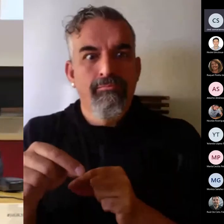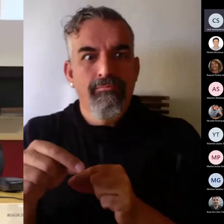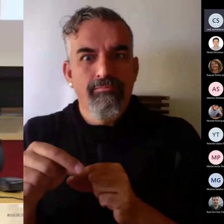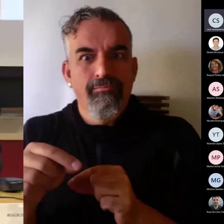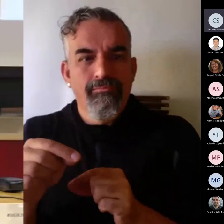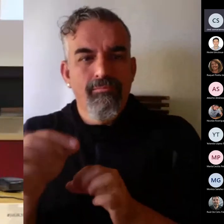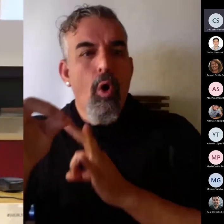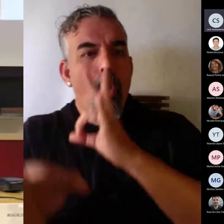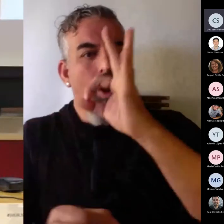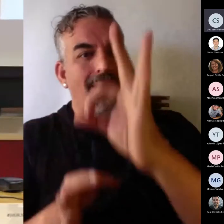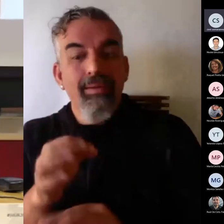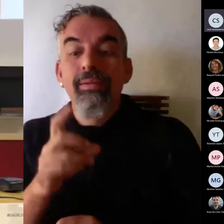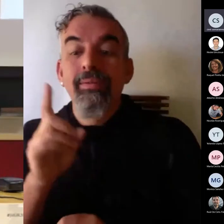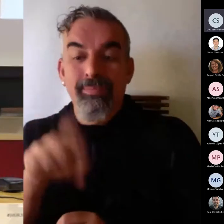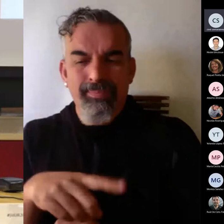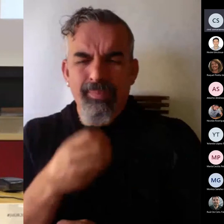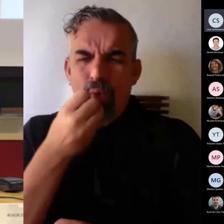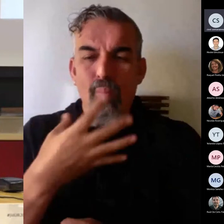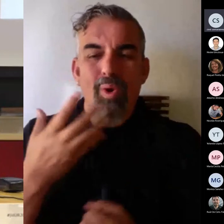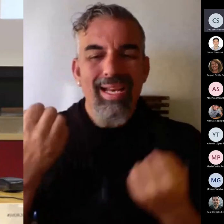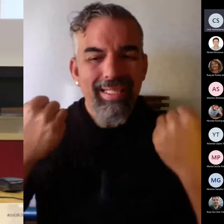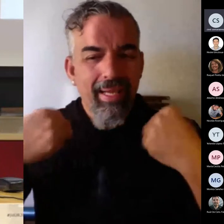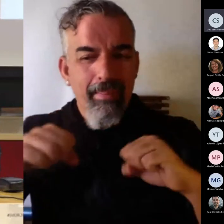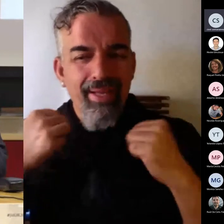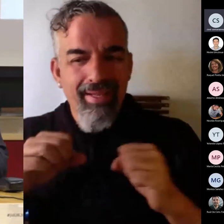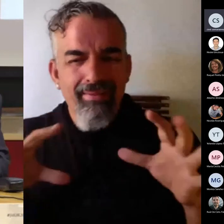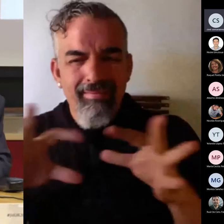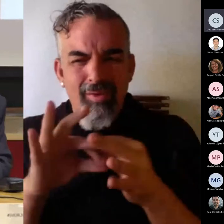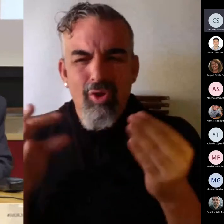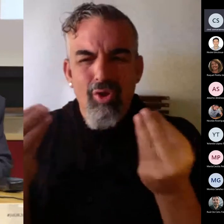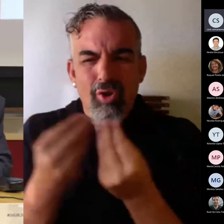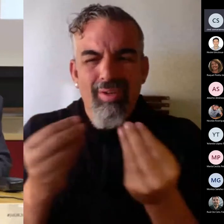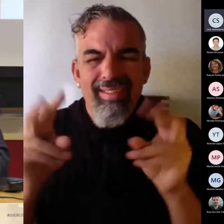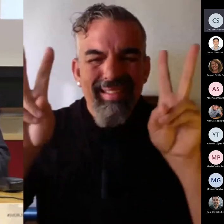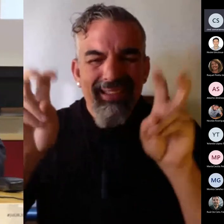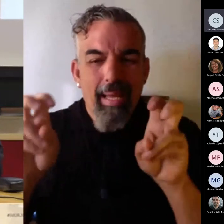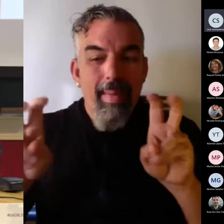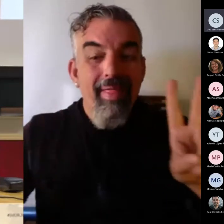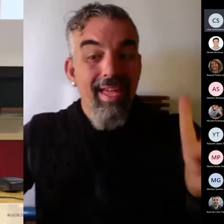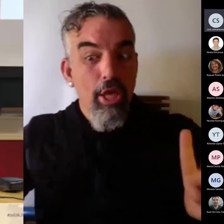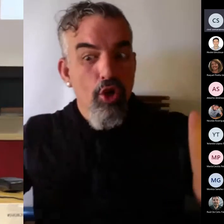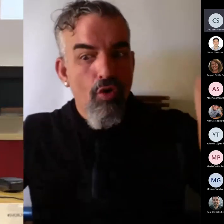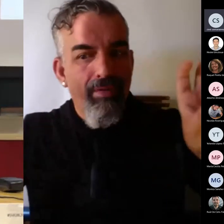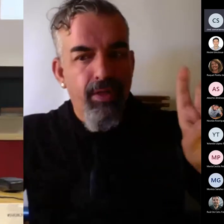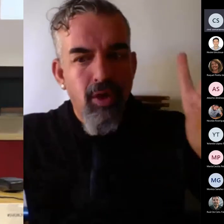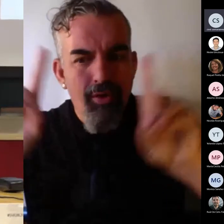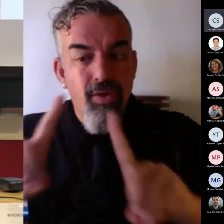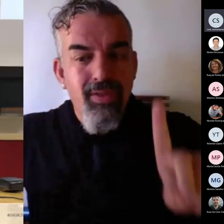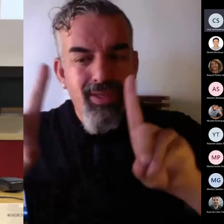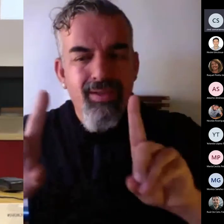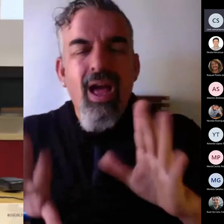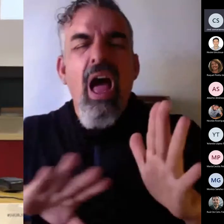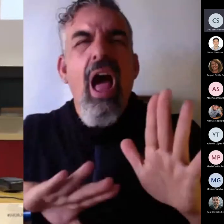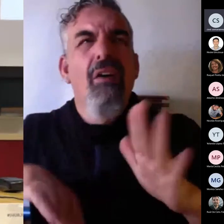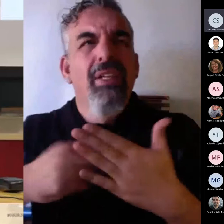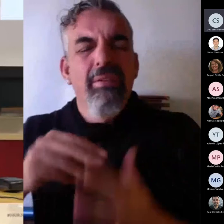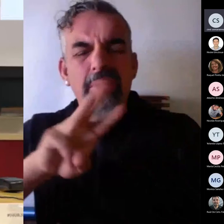Las buenas prácticas relacionadas con cambios en innovación docente fueron un 30 y pocos por ciento.